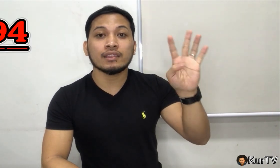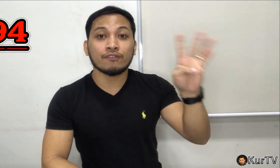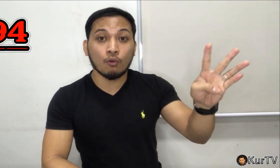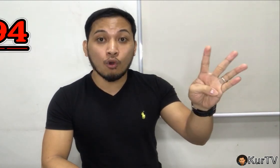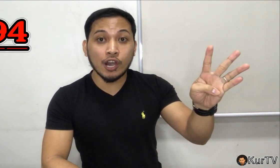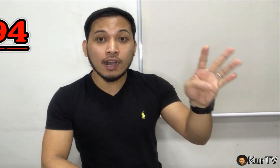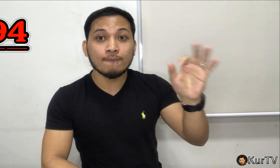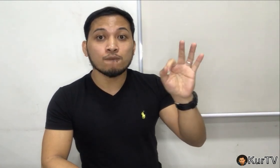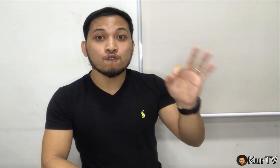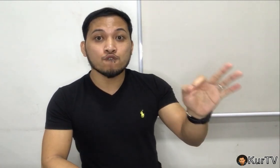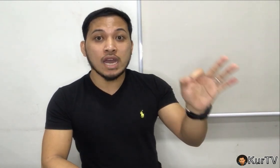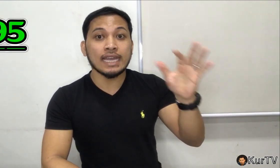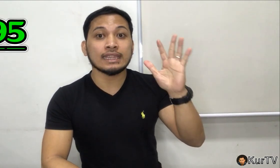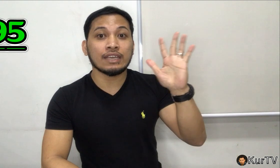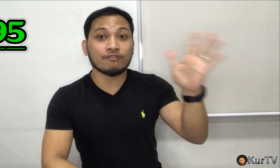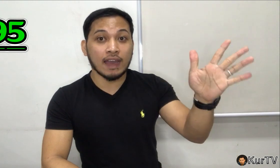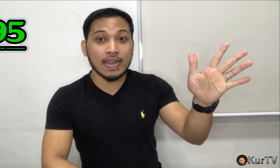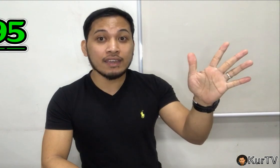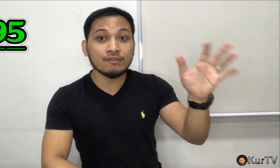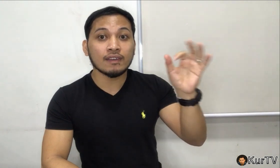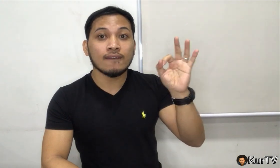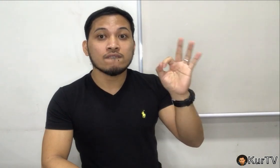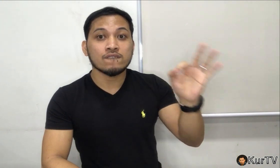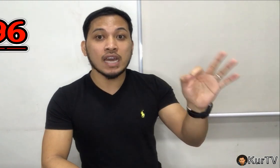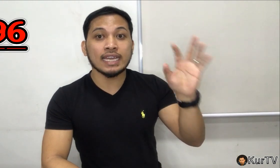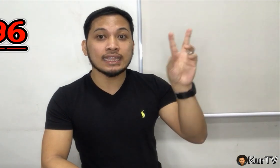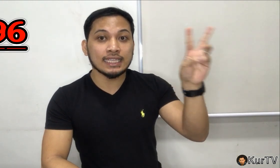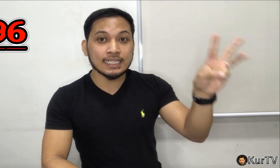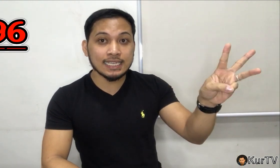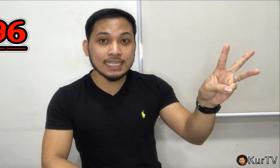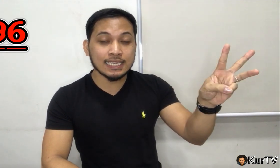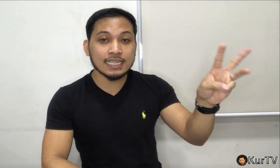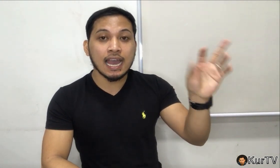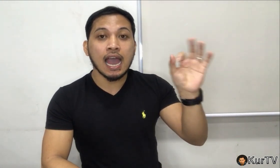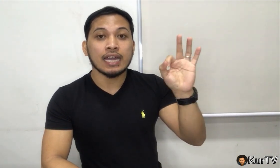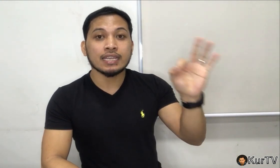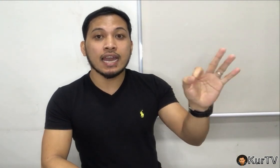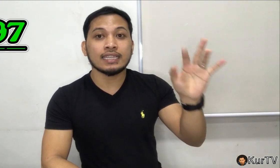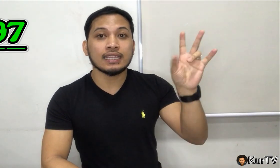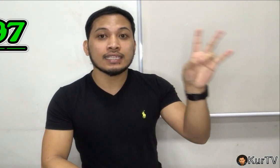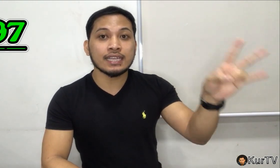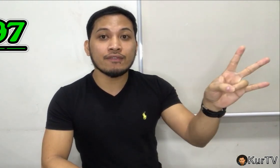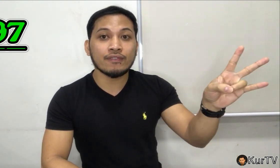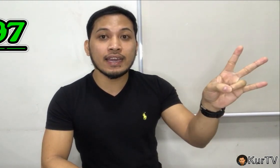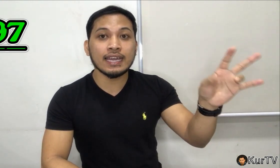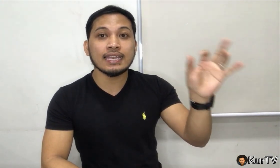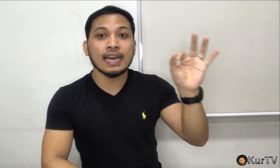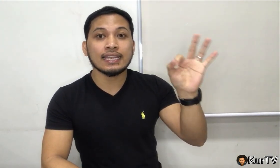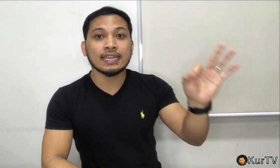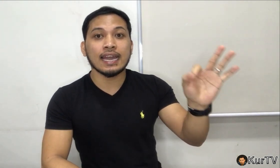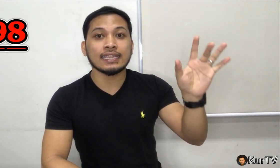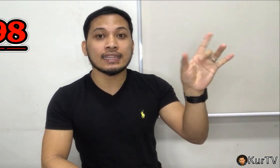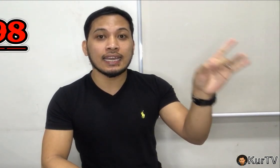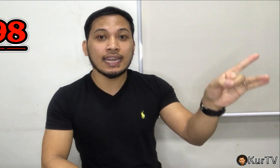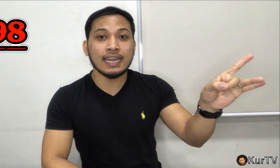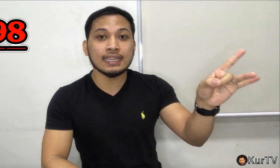94, 94, 94, 96, 97, 98,